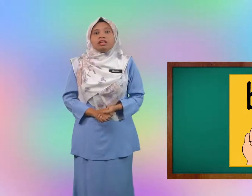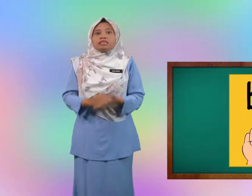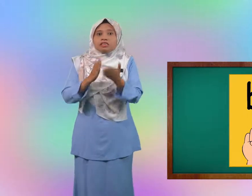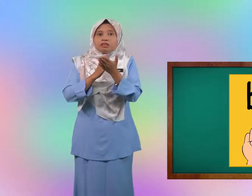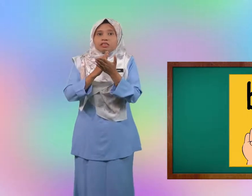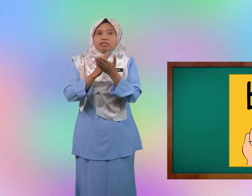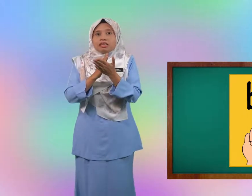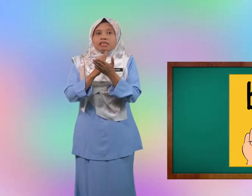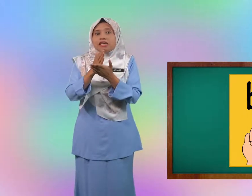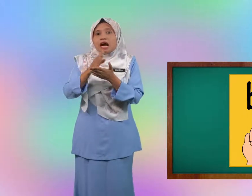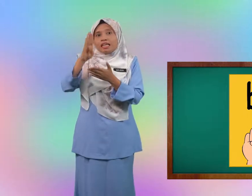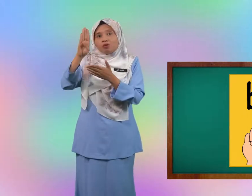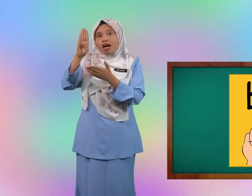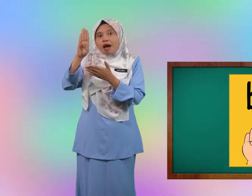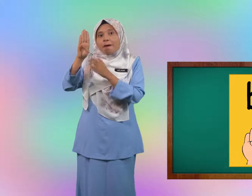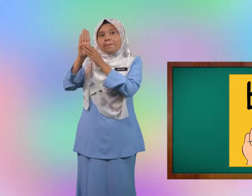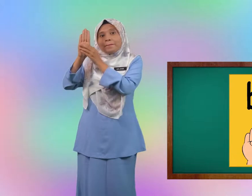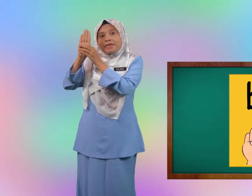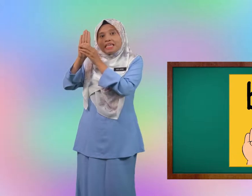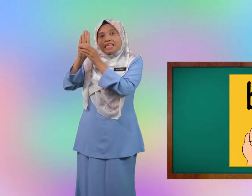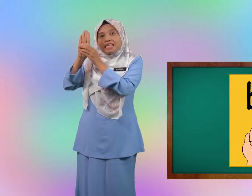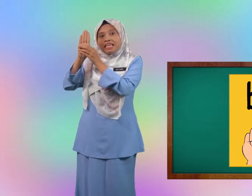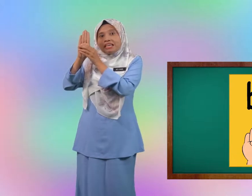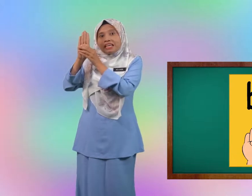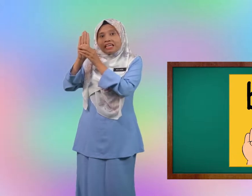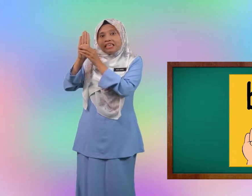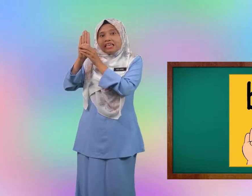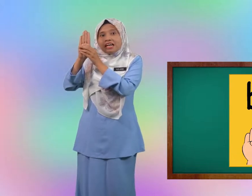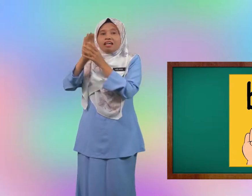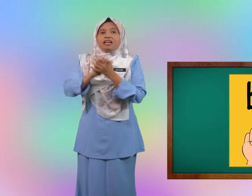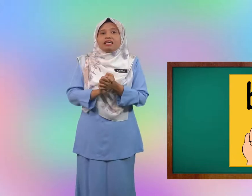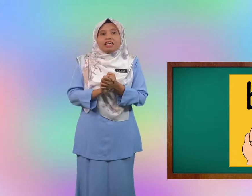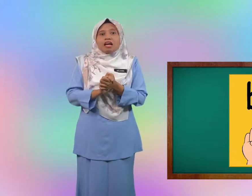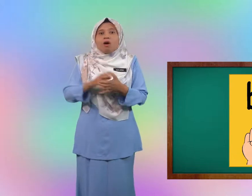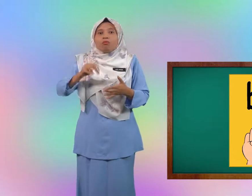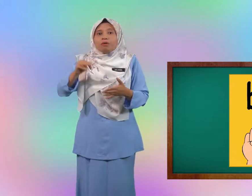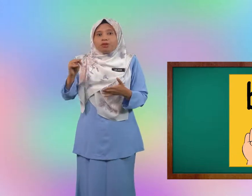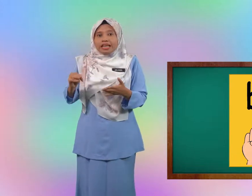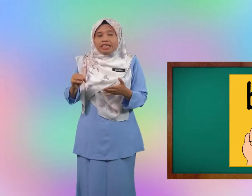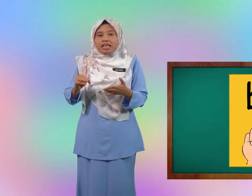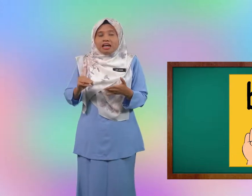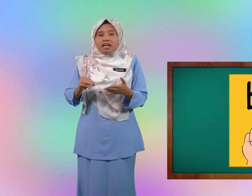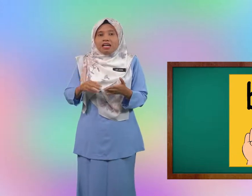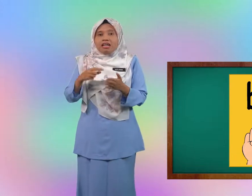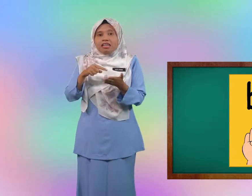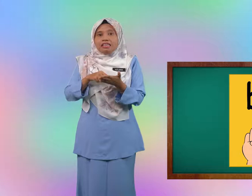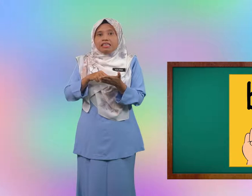Seterusnya, itulah B. Okey, Murid-murid, ini